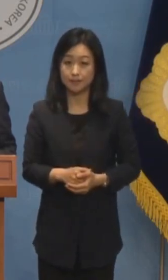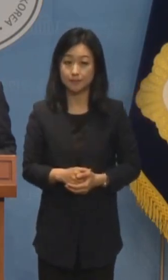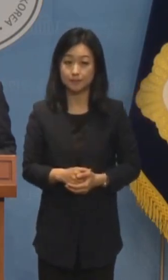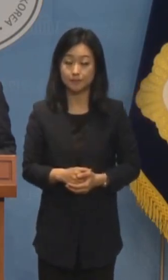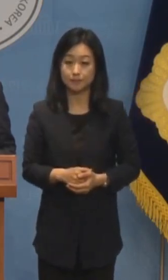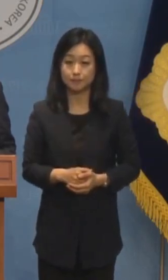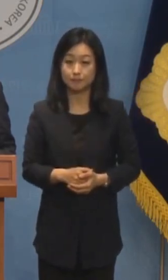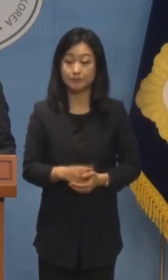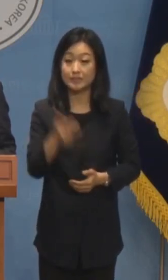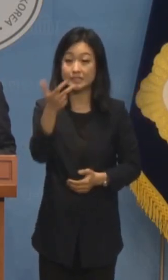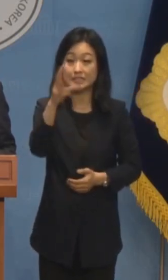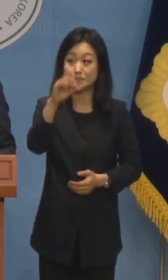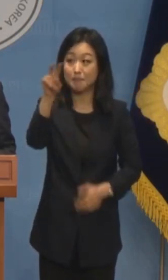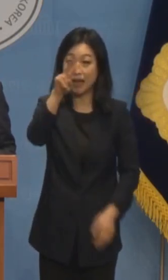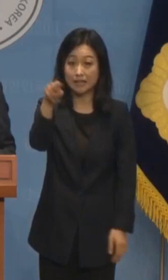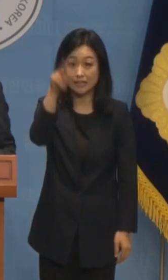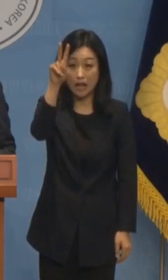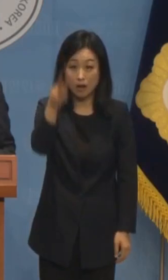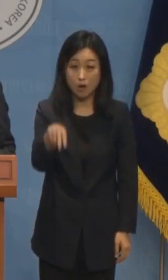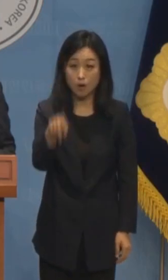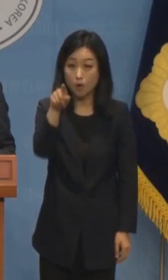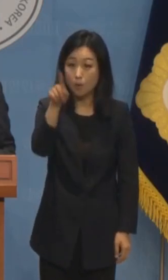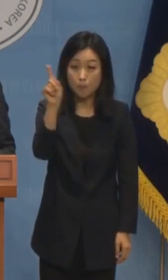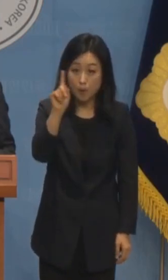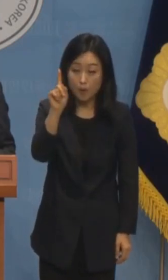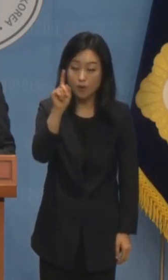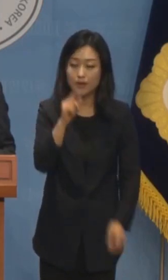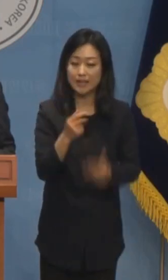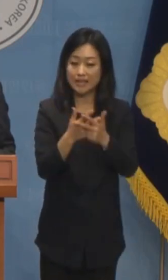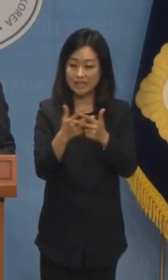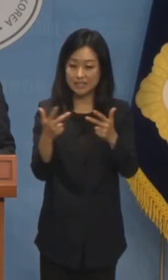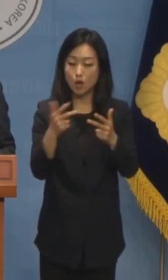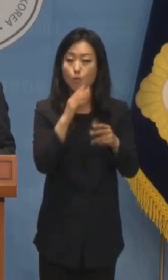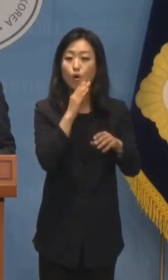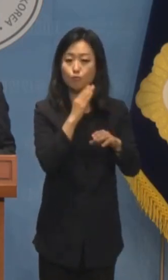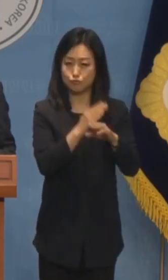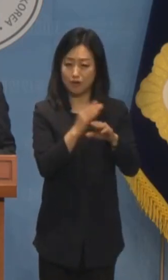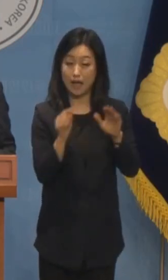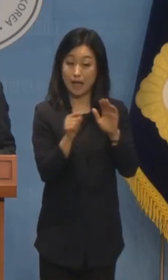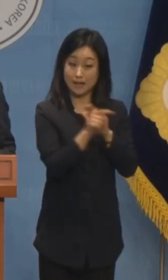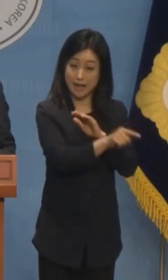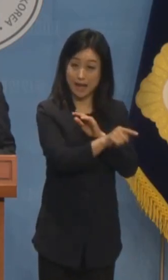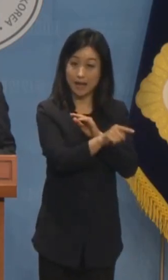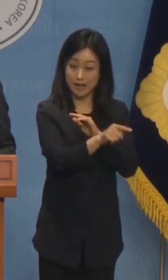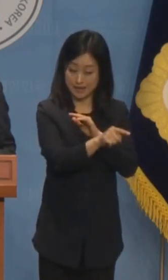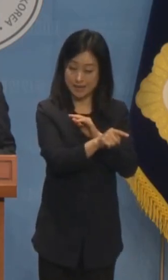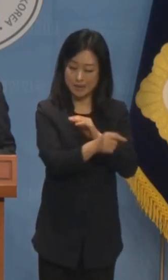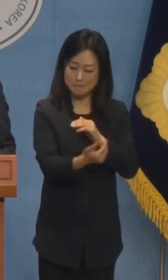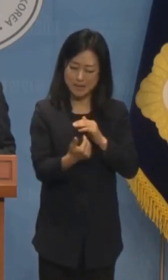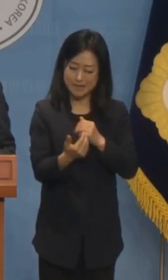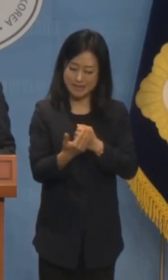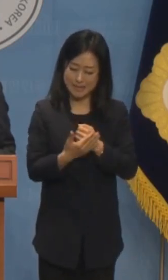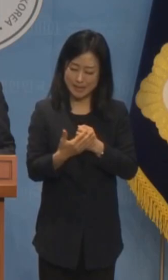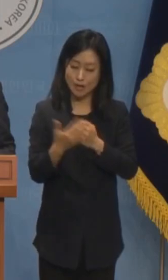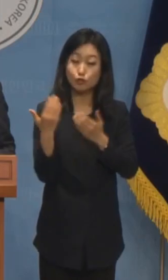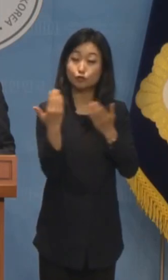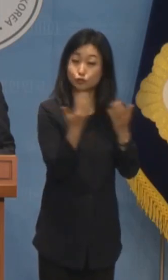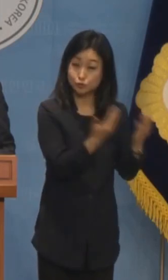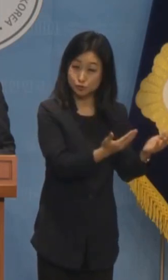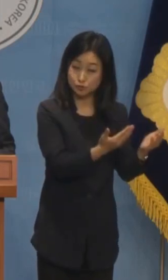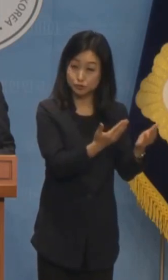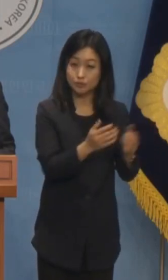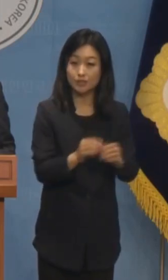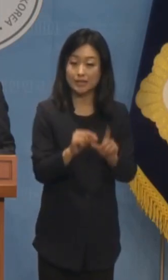이 70만 달러는 다름 아닌 이재명 대표의 반북 대가로 불법적으로 지급된 300만 달러의